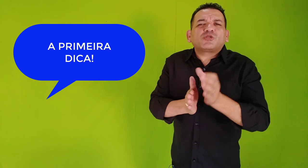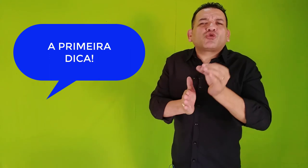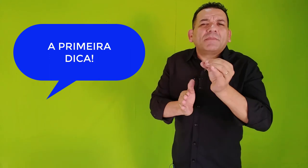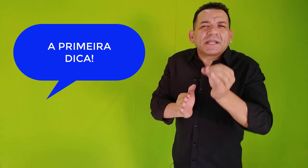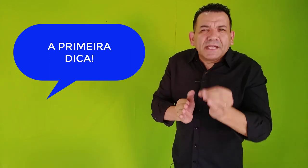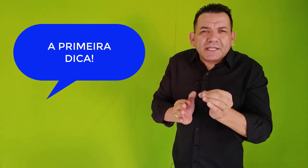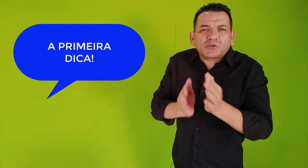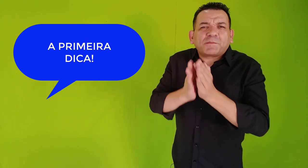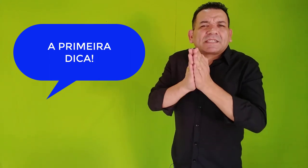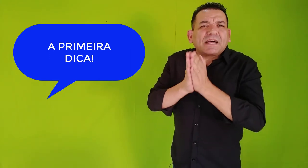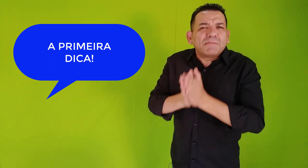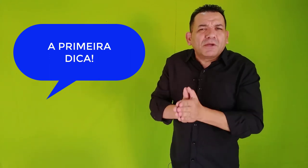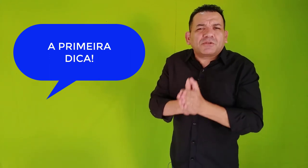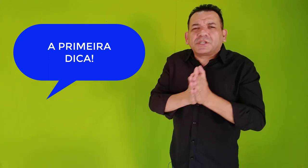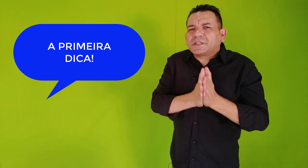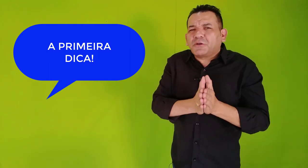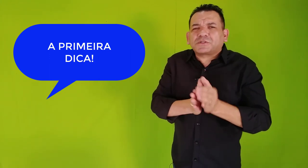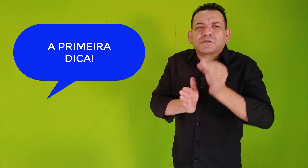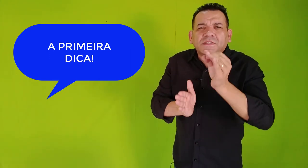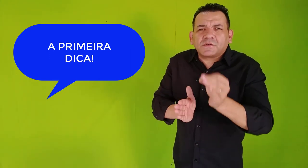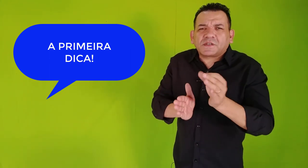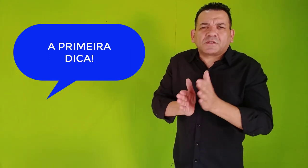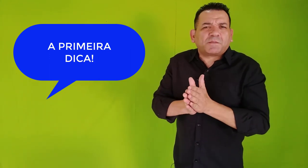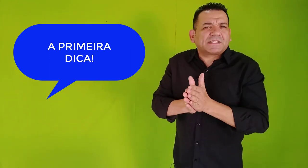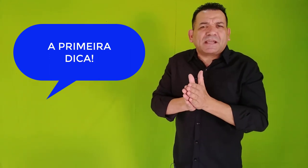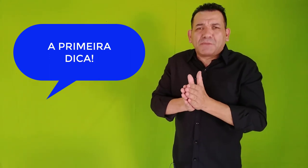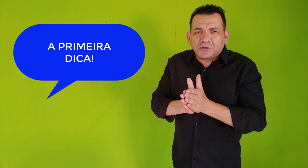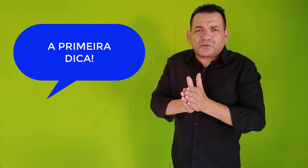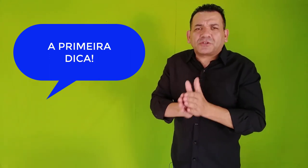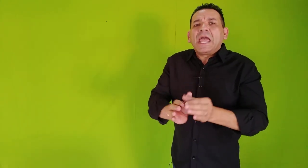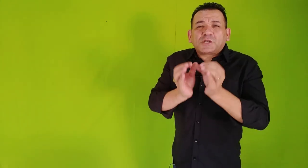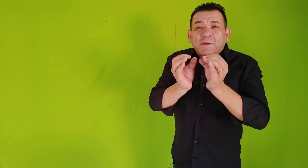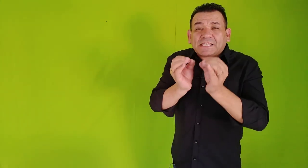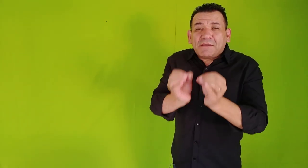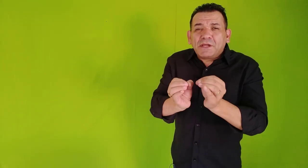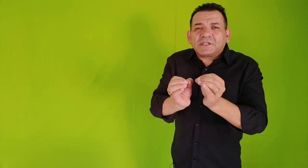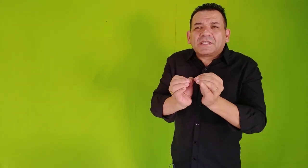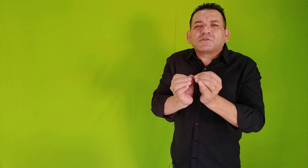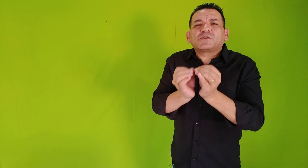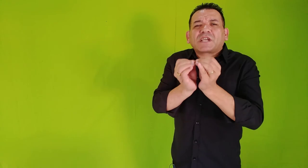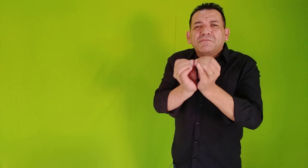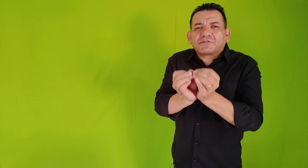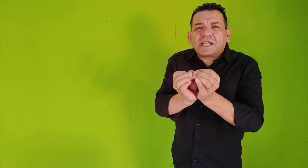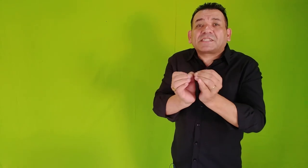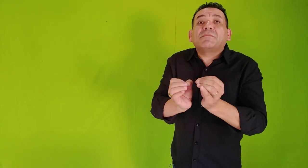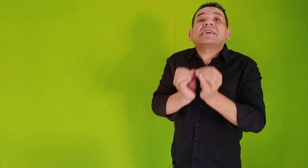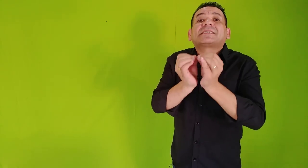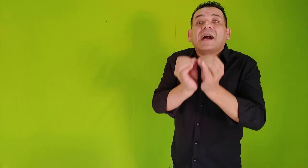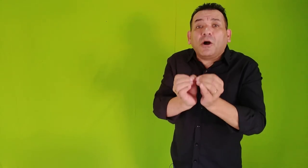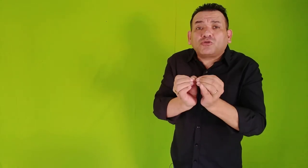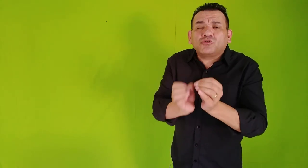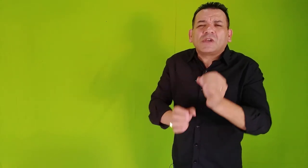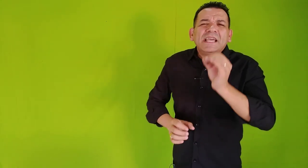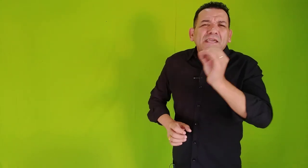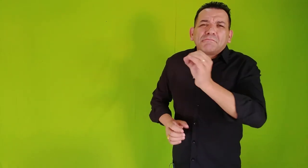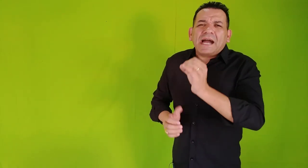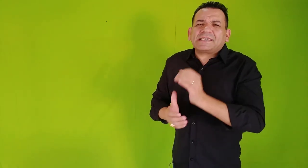soberana. Os pensamentos de Deus não são os seus pensamentos. Os pensamentos de Deus e os caminhos dele são mais altos e mais